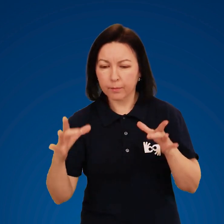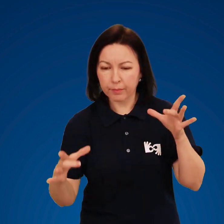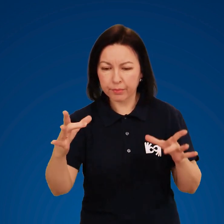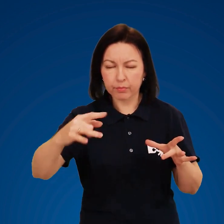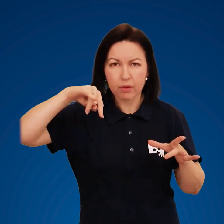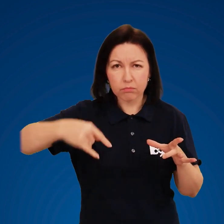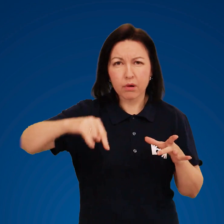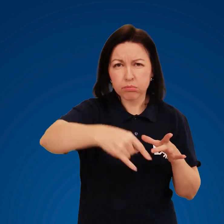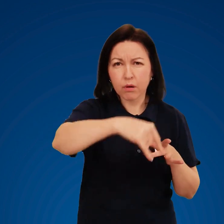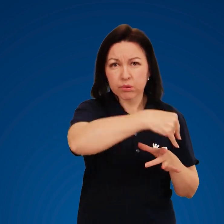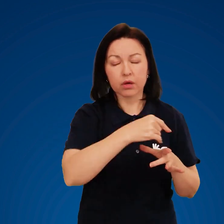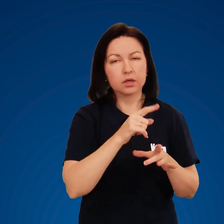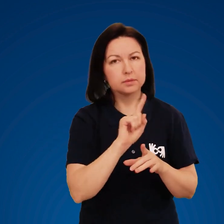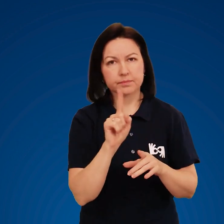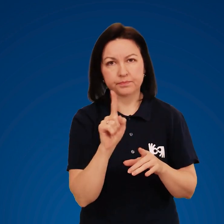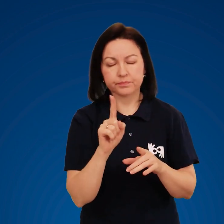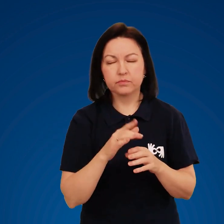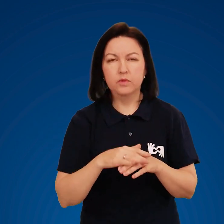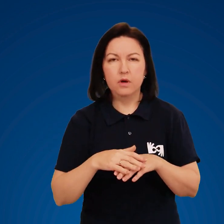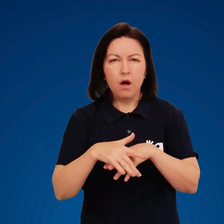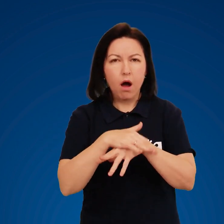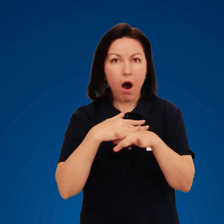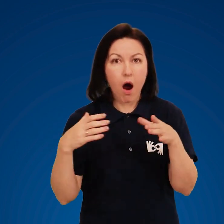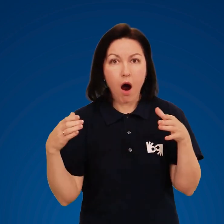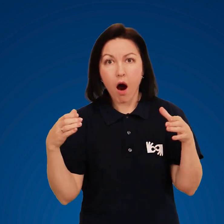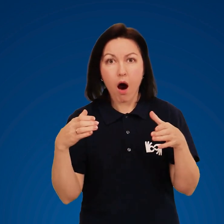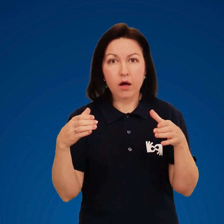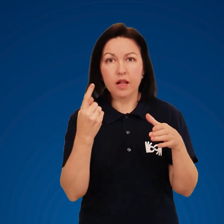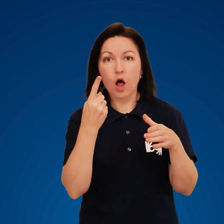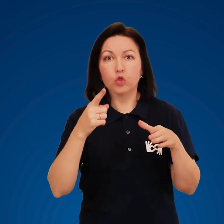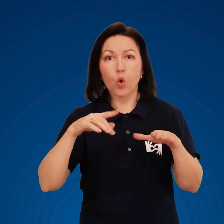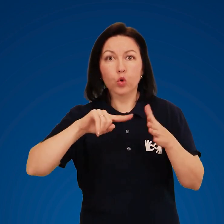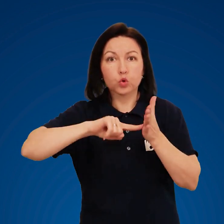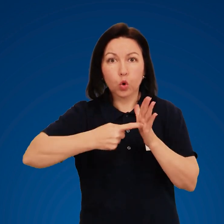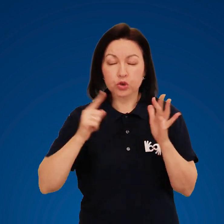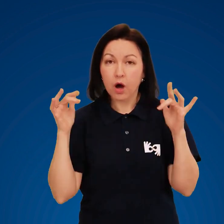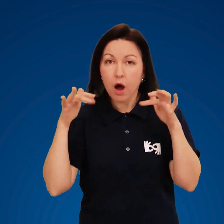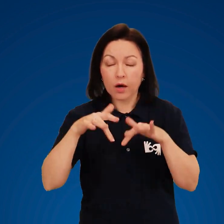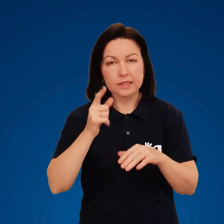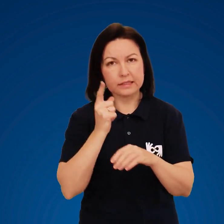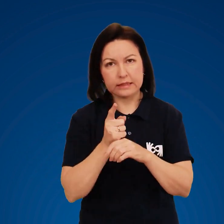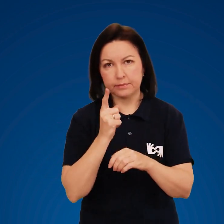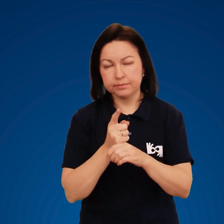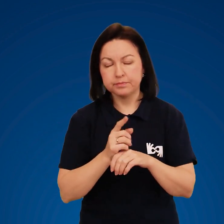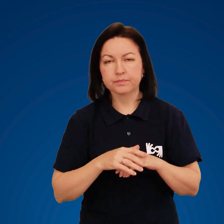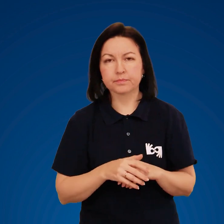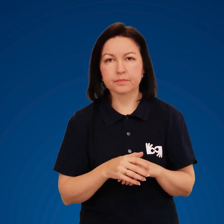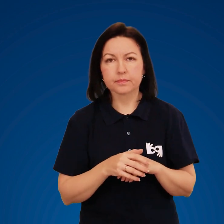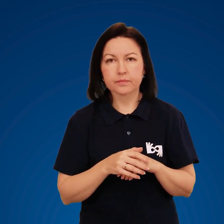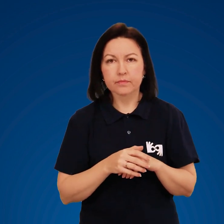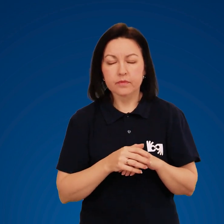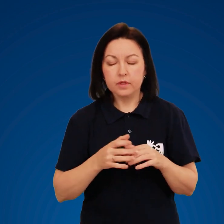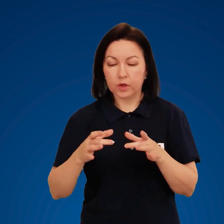пробивайте поруч багато лунок. Не збирайтеся великими групами на одному місті.